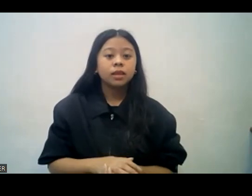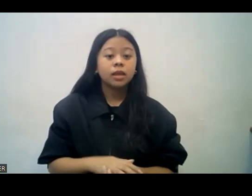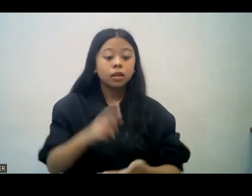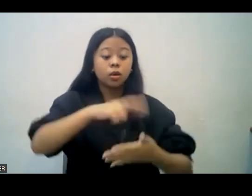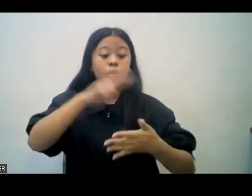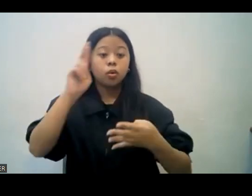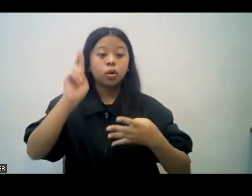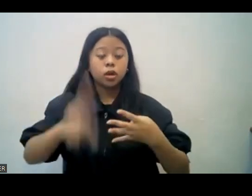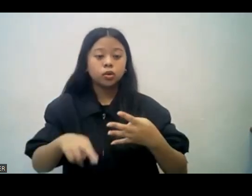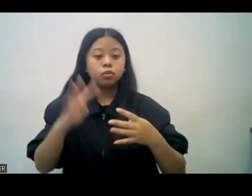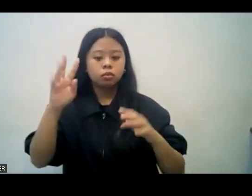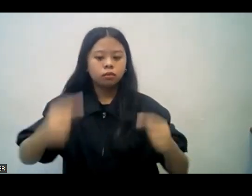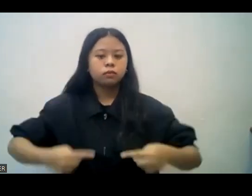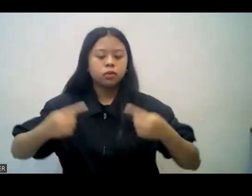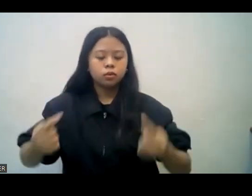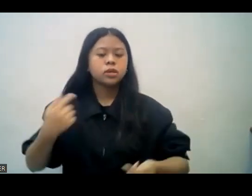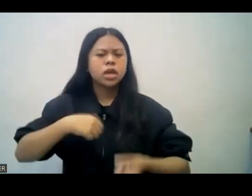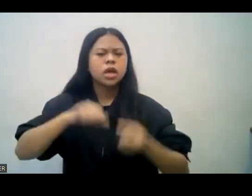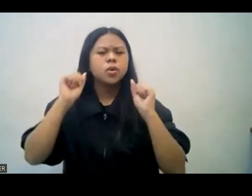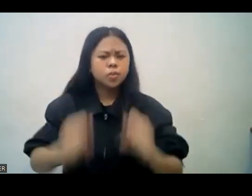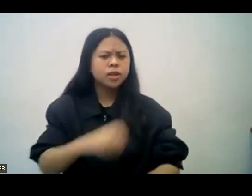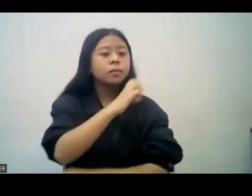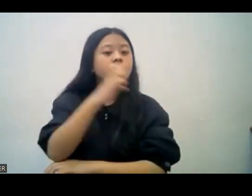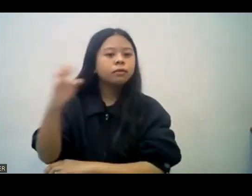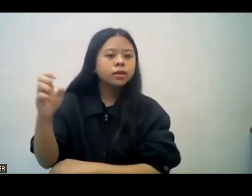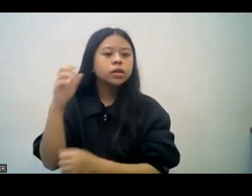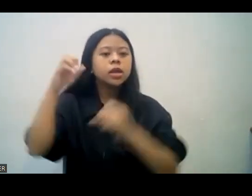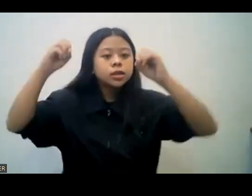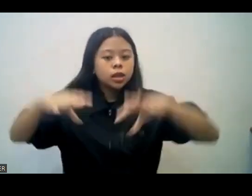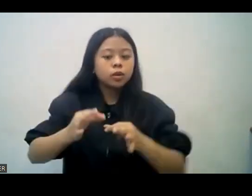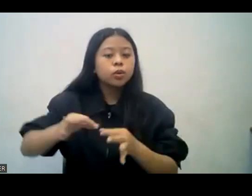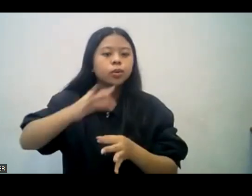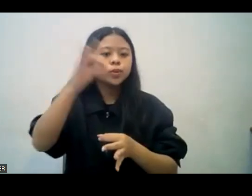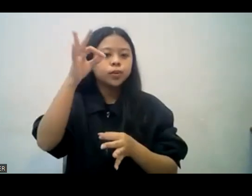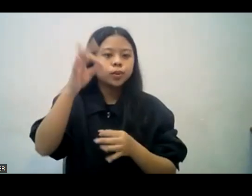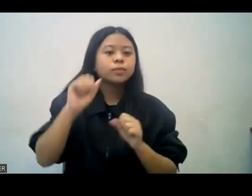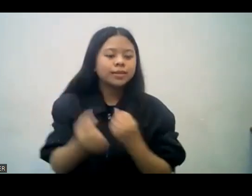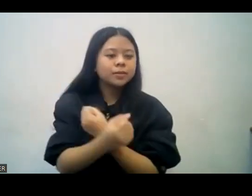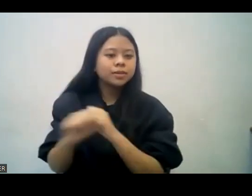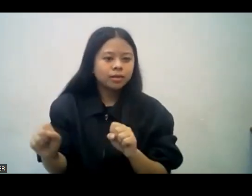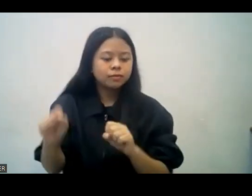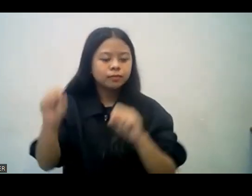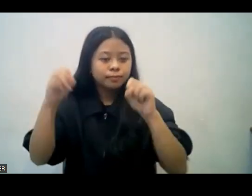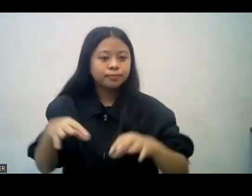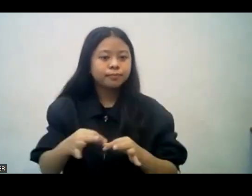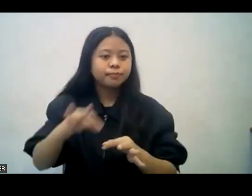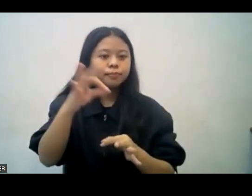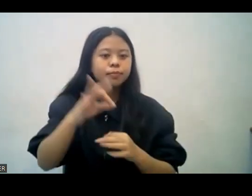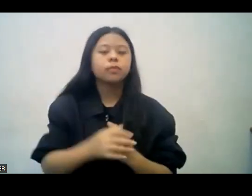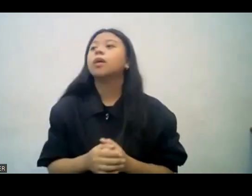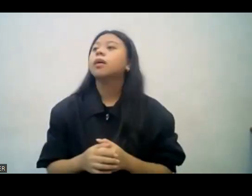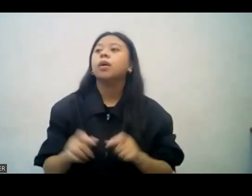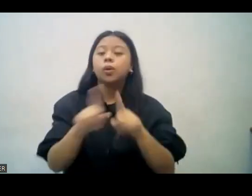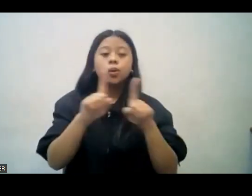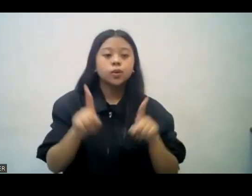ng pagkain, ng spiritual na pagkain na ito, ang bunga nito ay yung evangelism, makapagligtas po tayo ng maligaw na kaluluwa. But also,